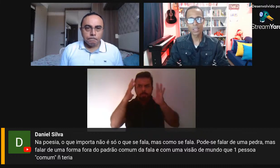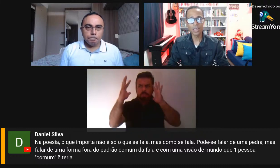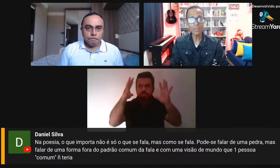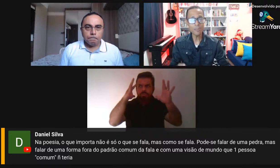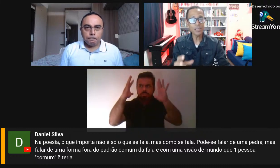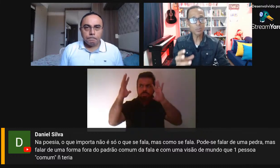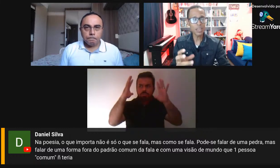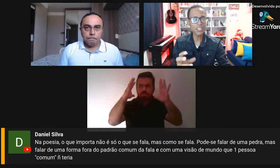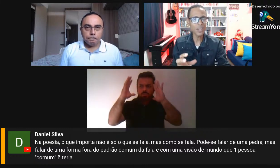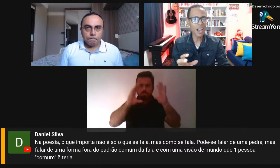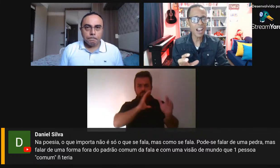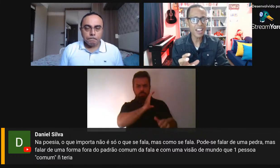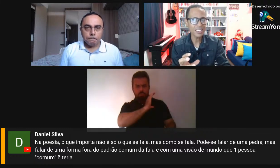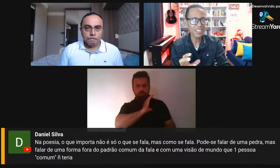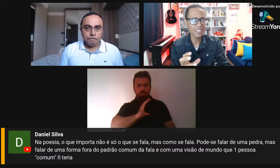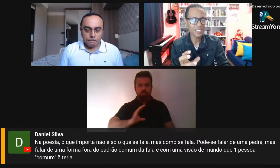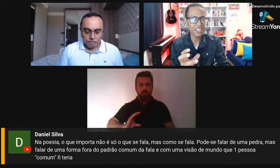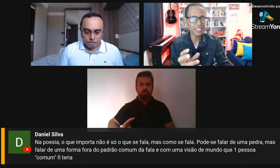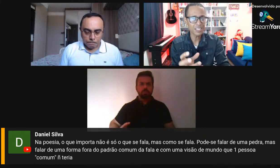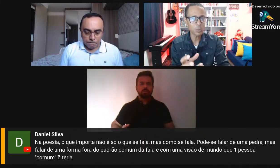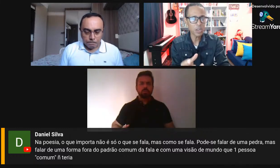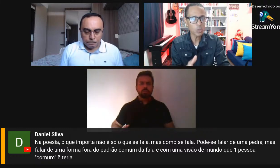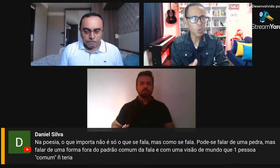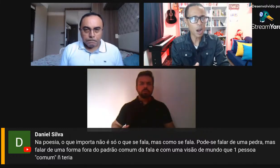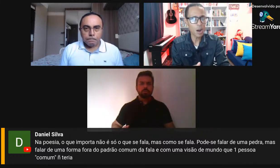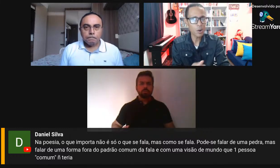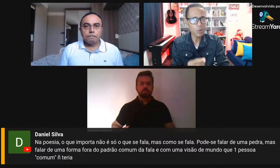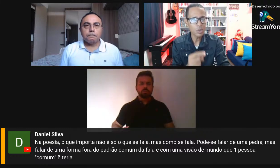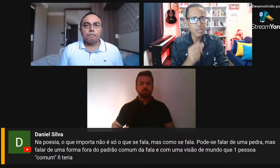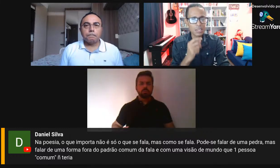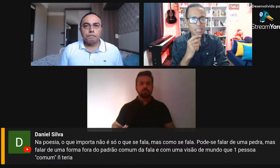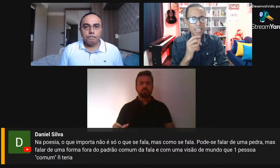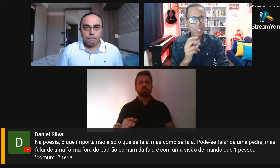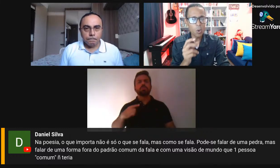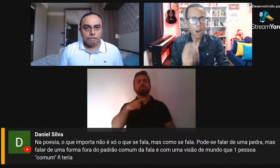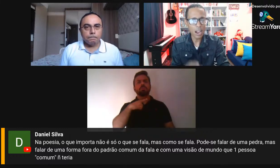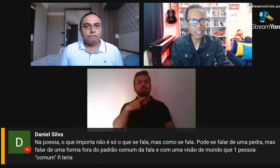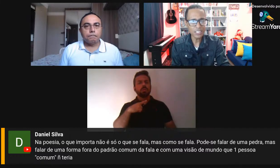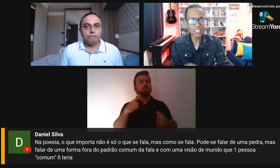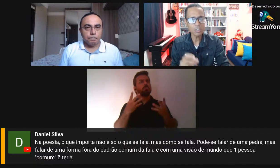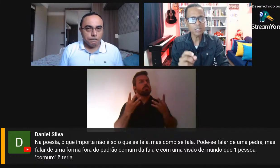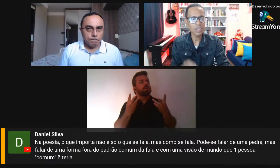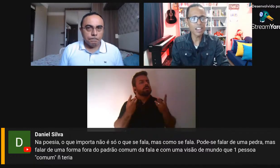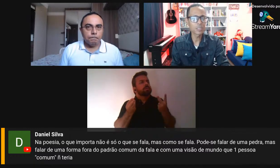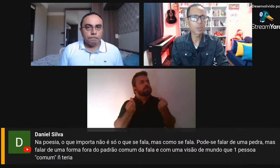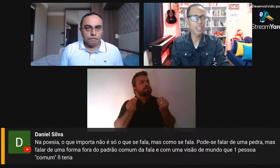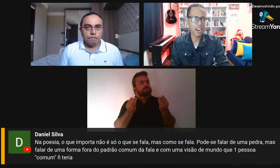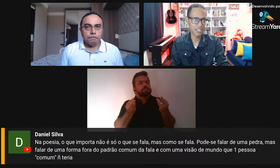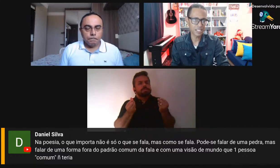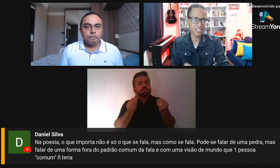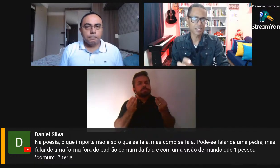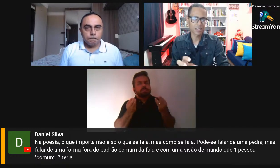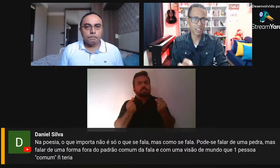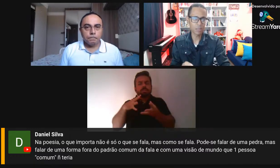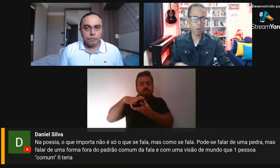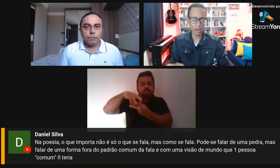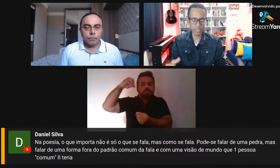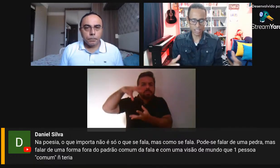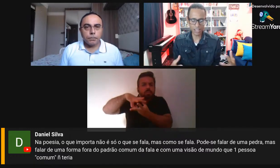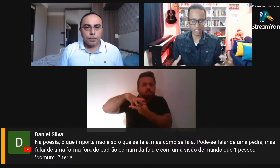que infelizmente há essa essência espiritual na linguagem da sociedade moderna, né?